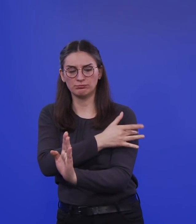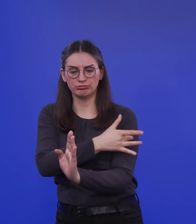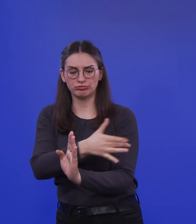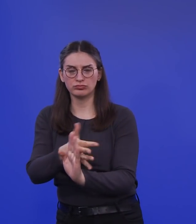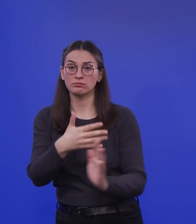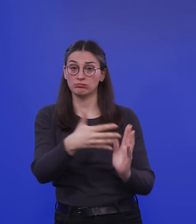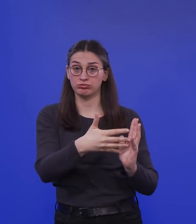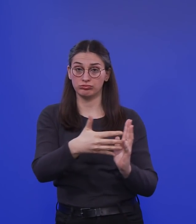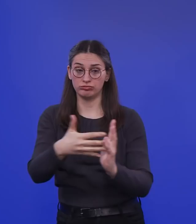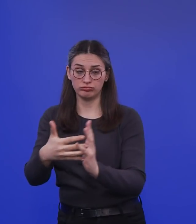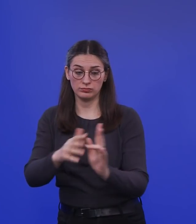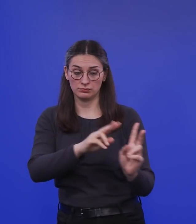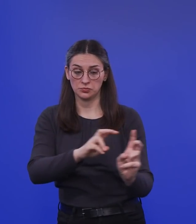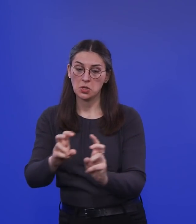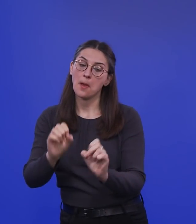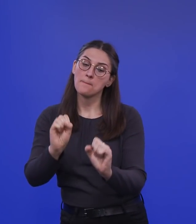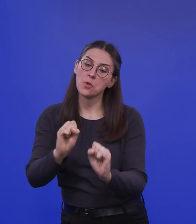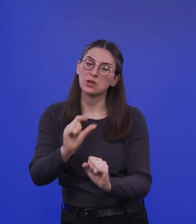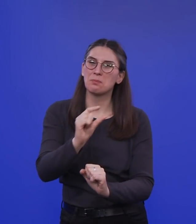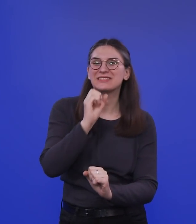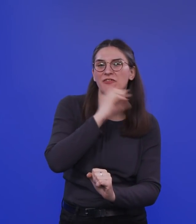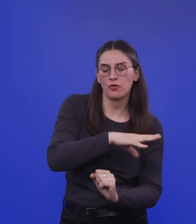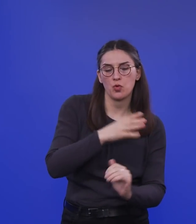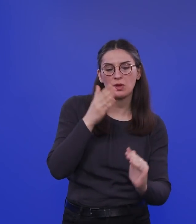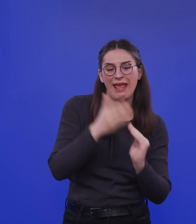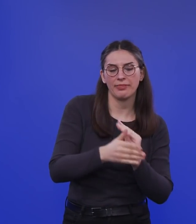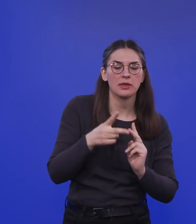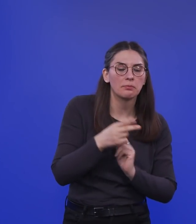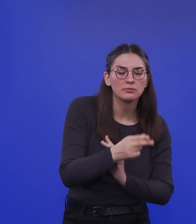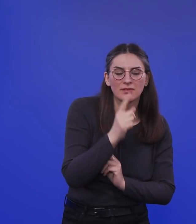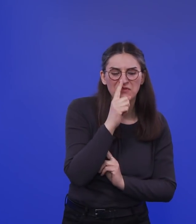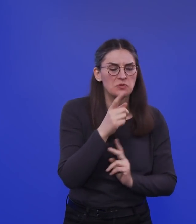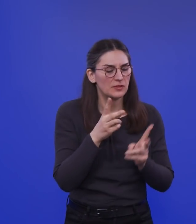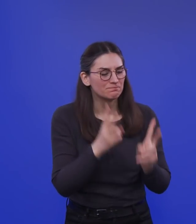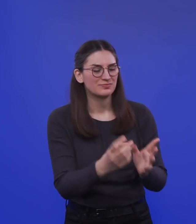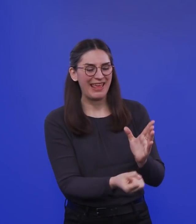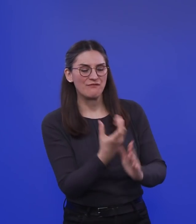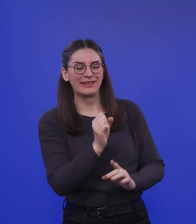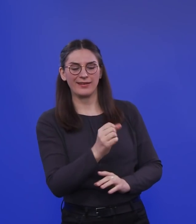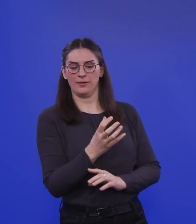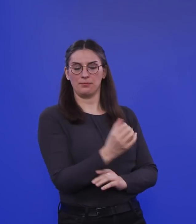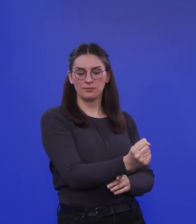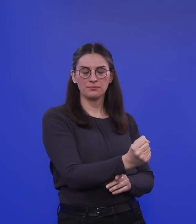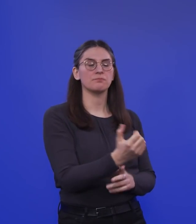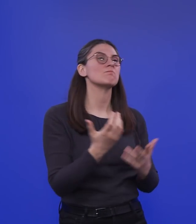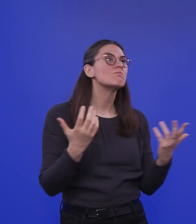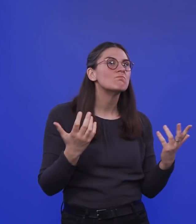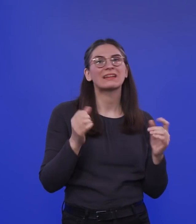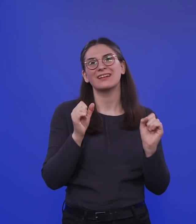Sie könnten natürlich etwas früher beendet werden, wenn starke, deutliche Effekte zu sehen sind. Das kann ich so überhaupt nicht